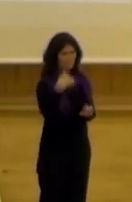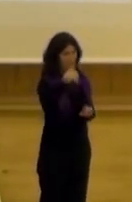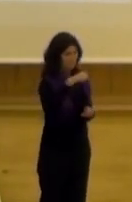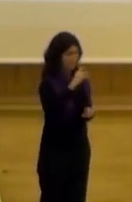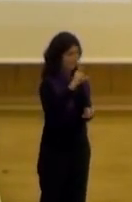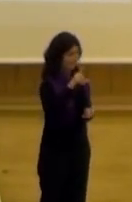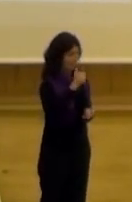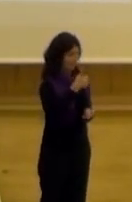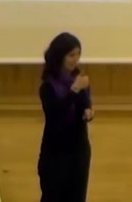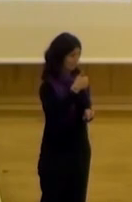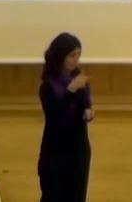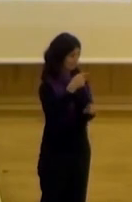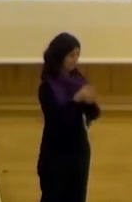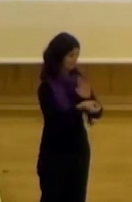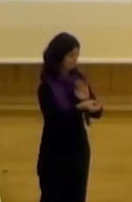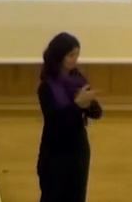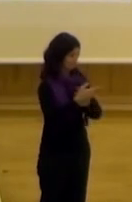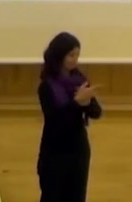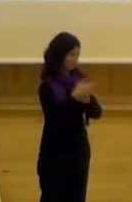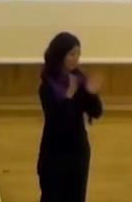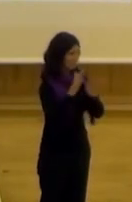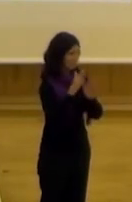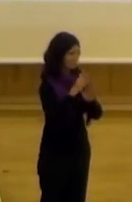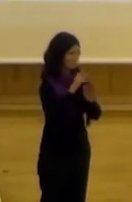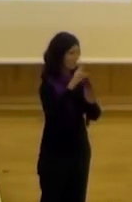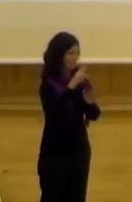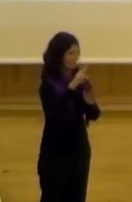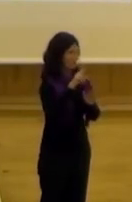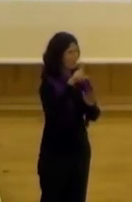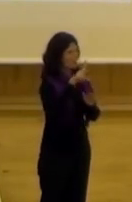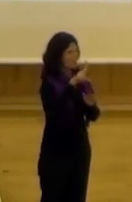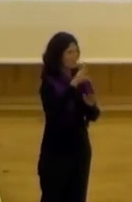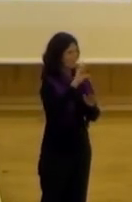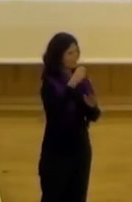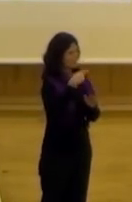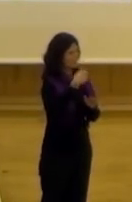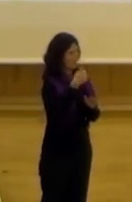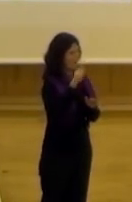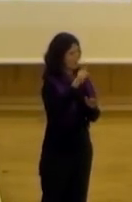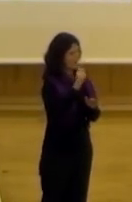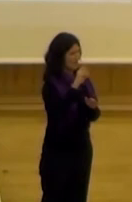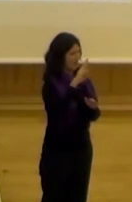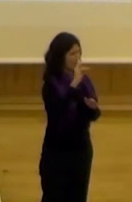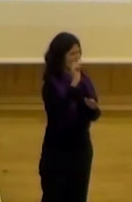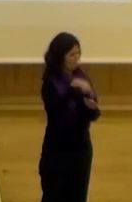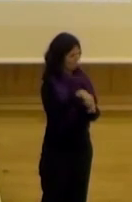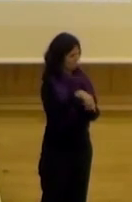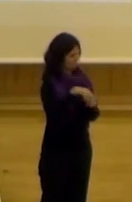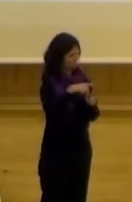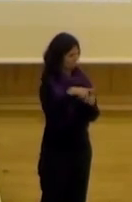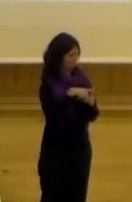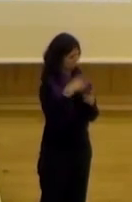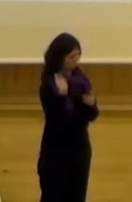Medialas Prado se creó en la época de Ruy Gallardón creo que fue yo creo que no no tenían claro lo que era tampoco Medialas Prado que ha cambiado mucho en estos